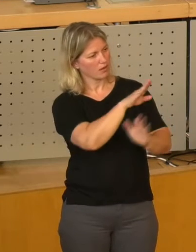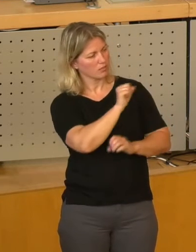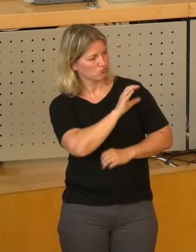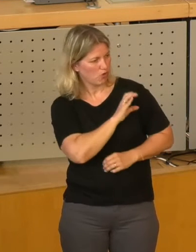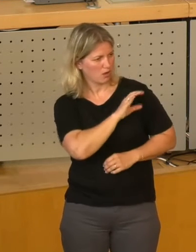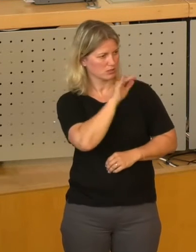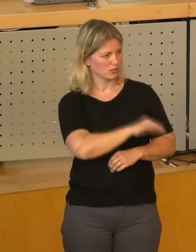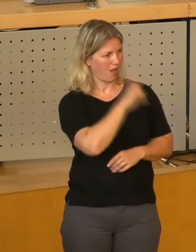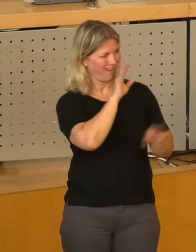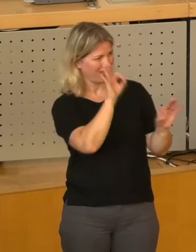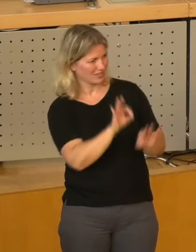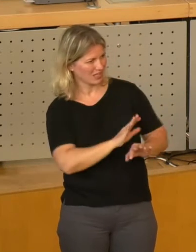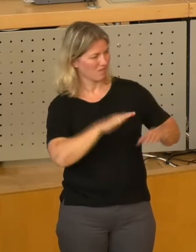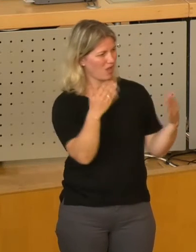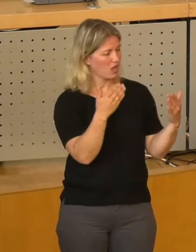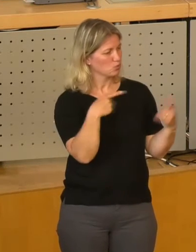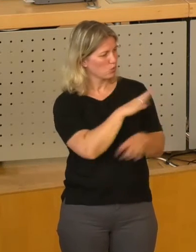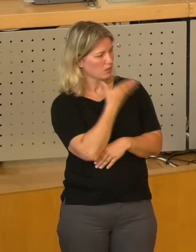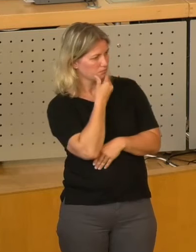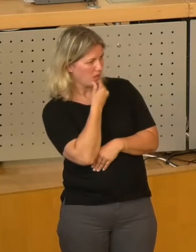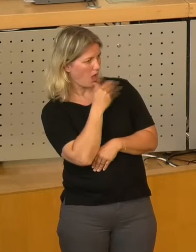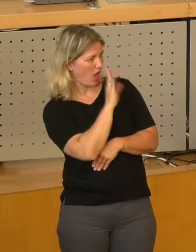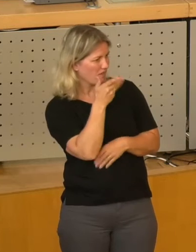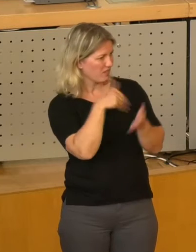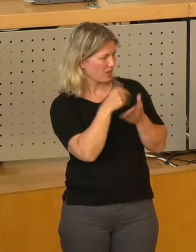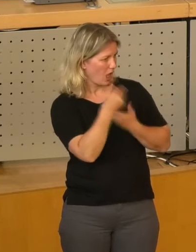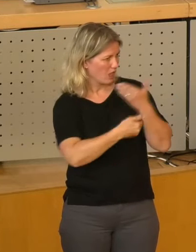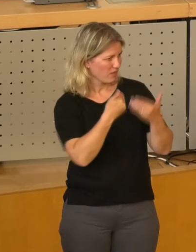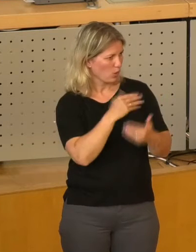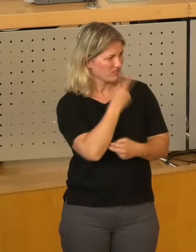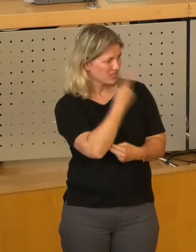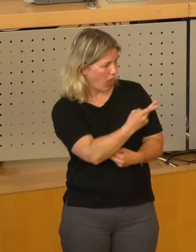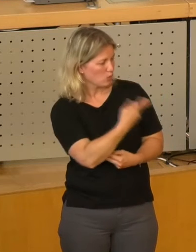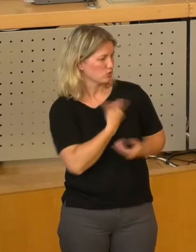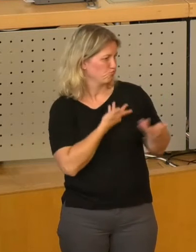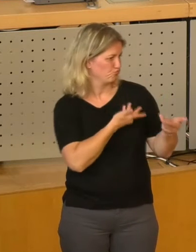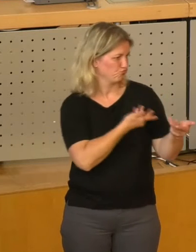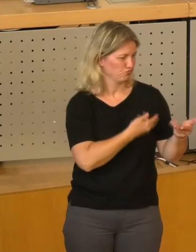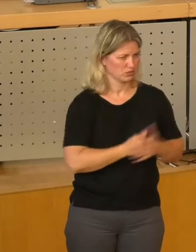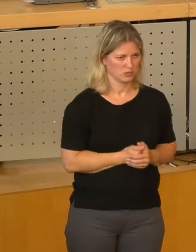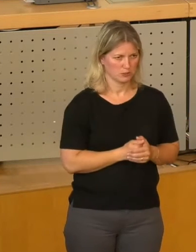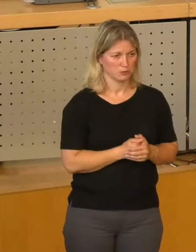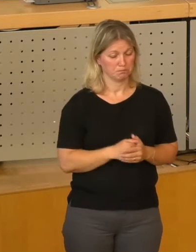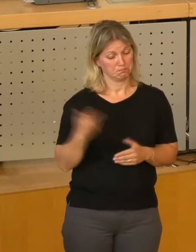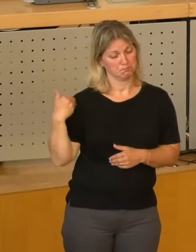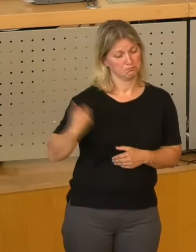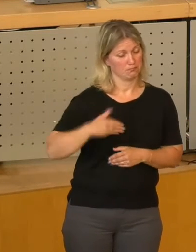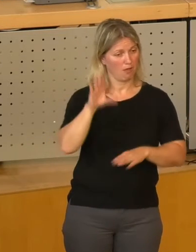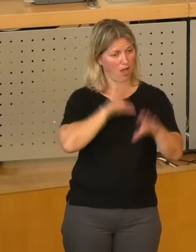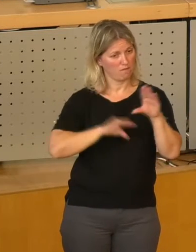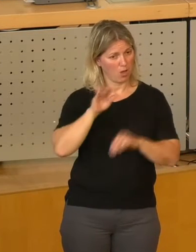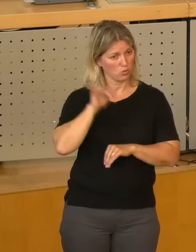strategische Weiterentwicklungsbedarfe der Unternehmen auf. Wir wissen aus Erfahrung, dass aus der Zusammenarbeit von